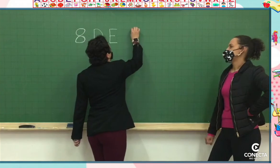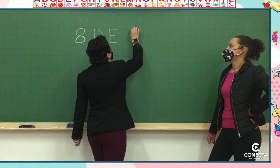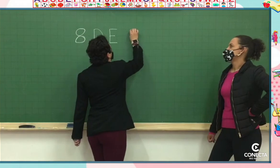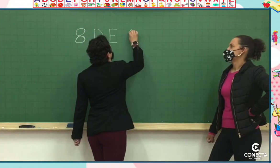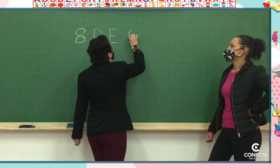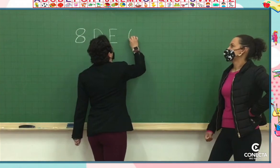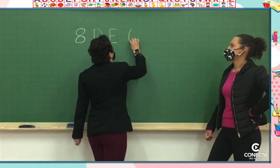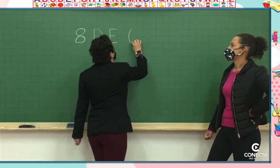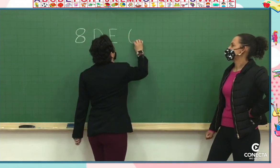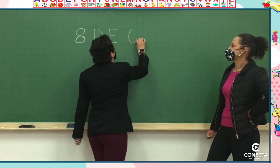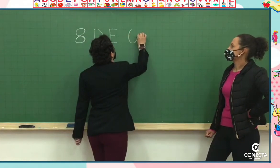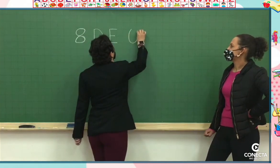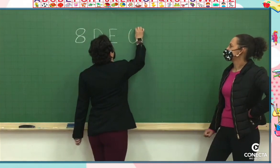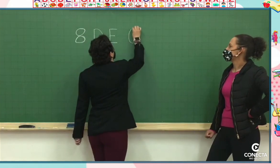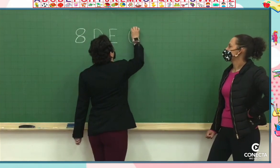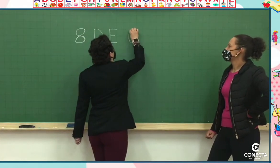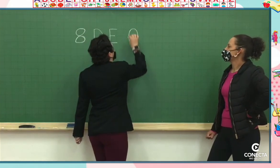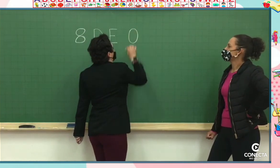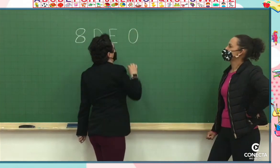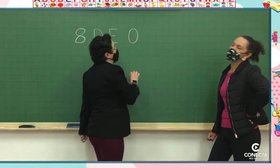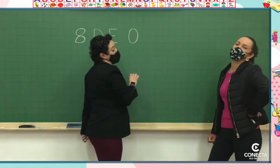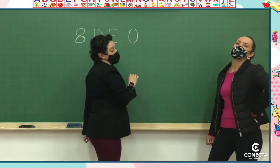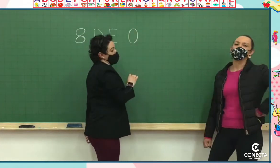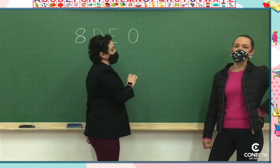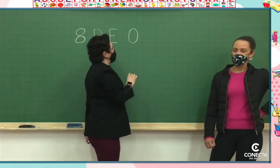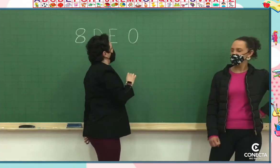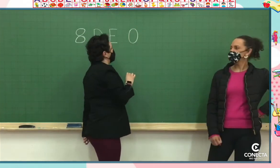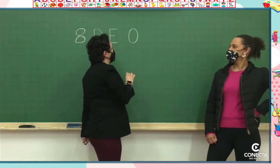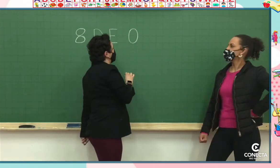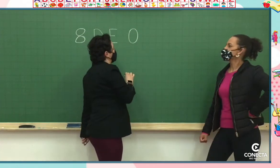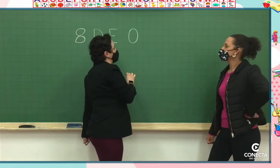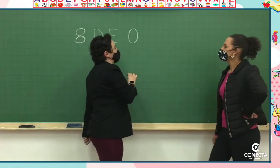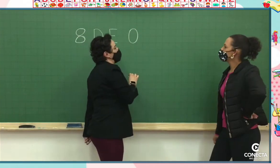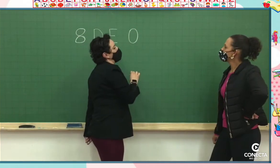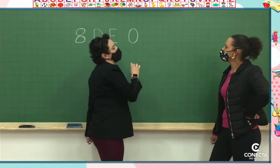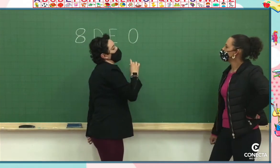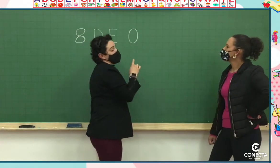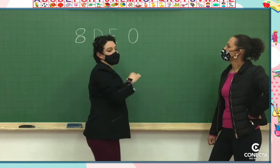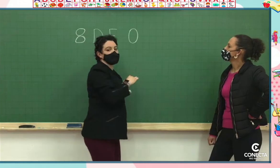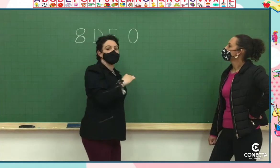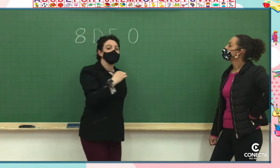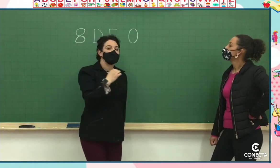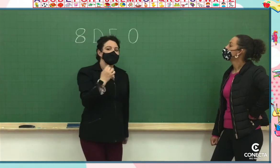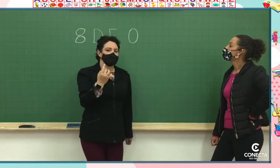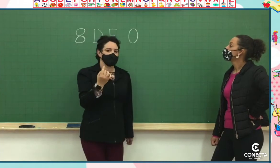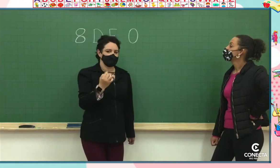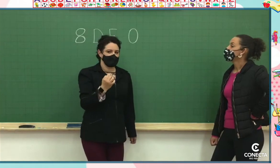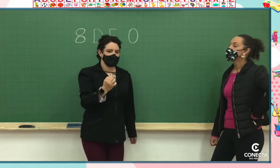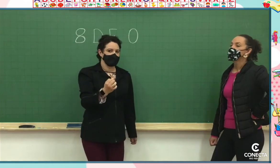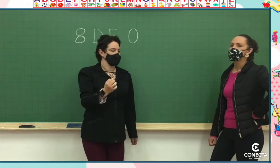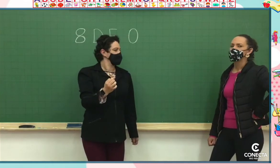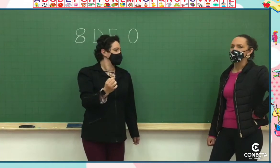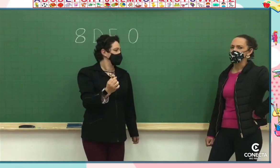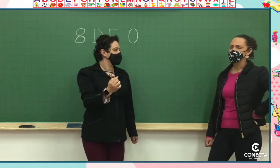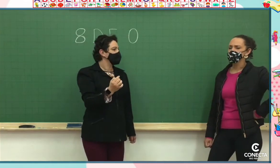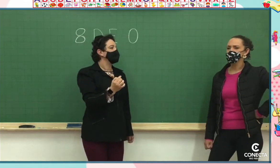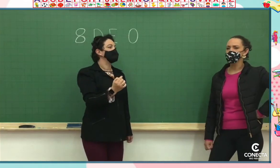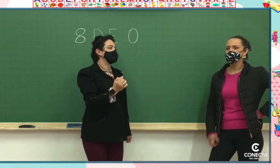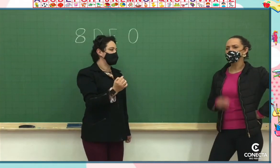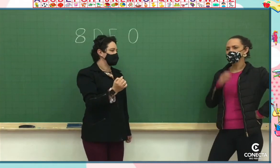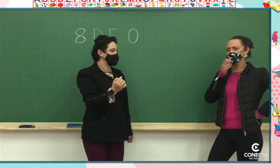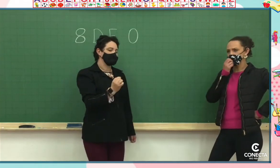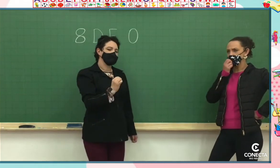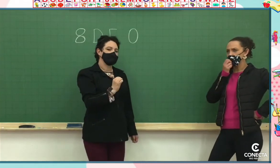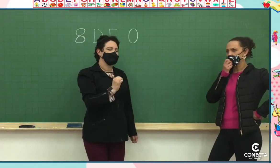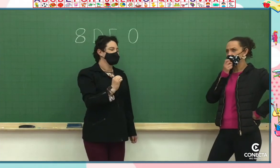Essa daqui, ó. Vamos ver se as crianças adivinham. Isso mesmo. Agora, nós temos mais uma vogal. Mais